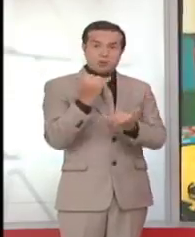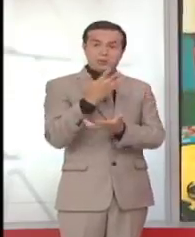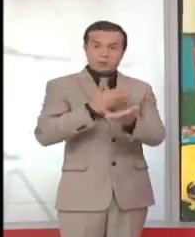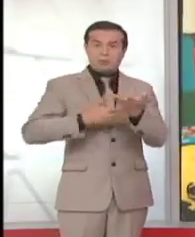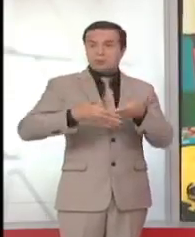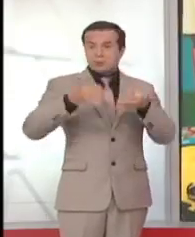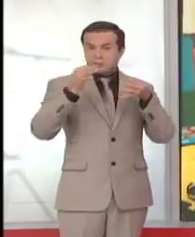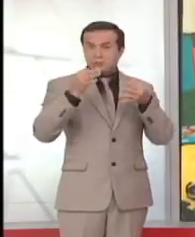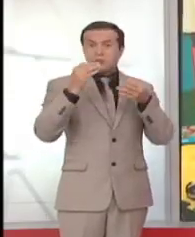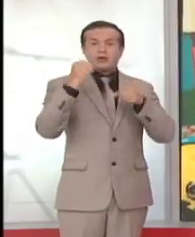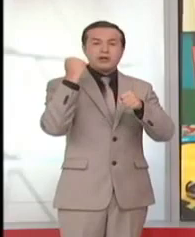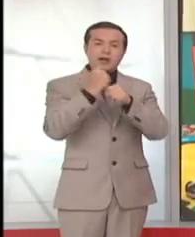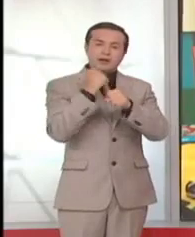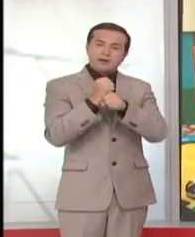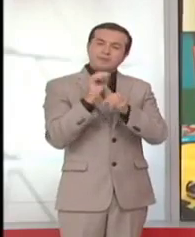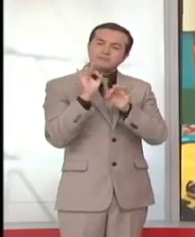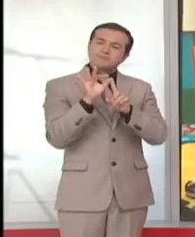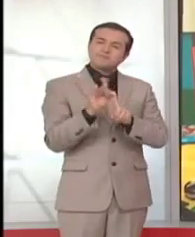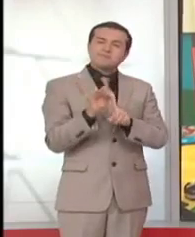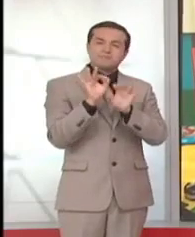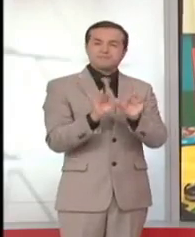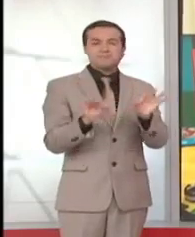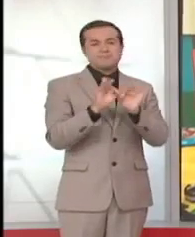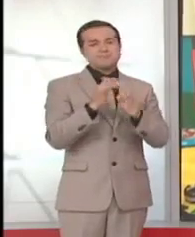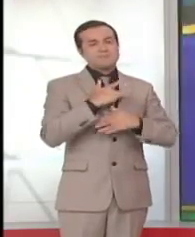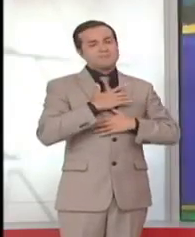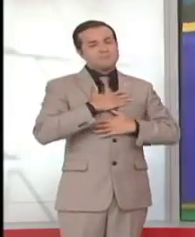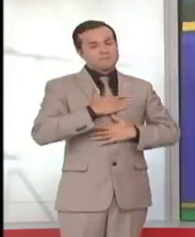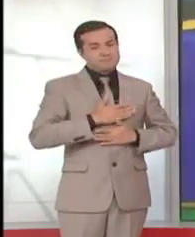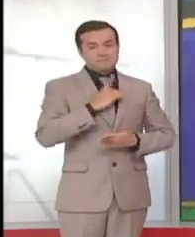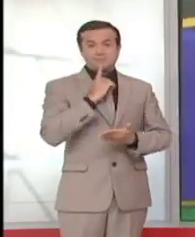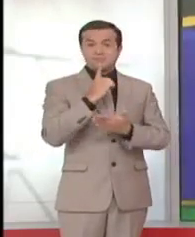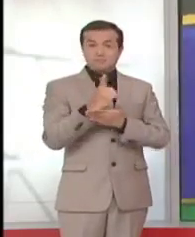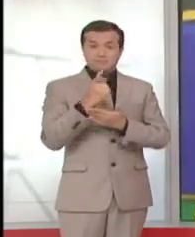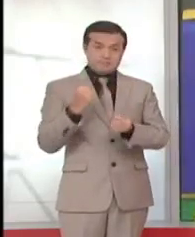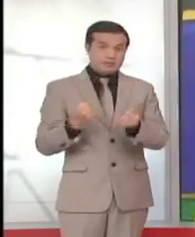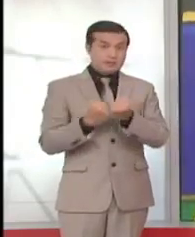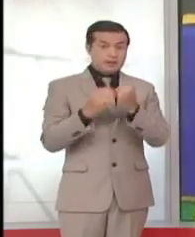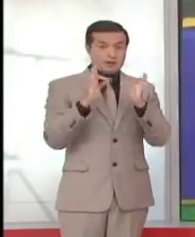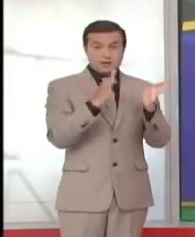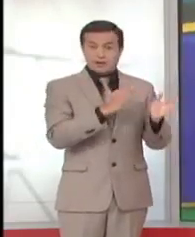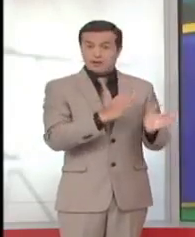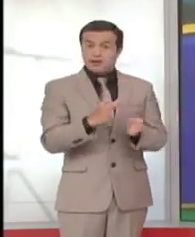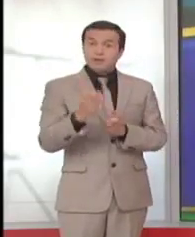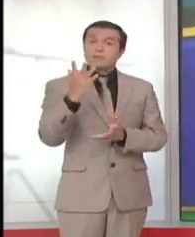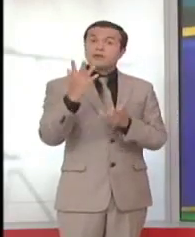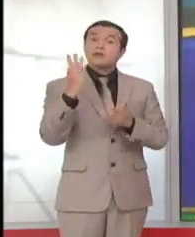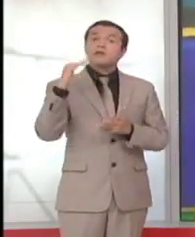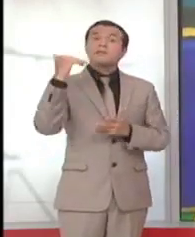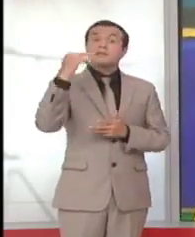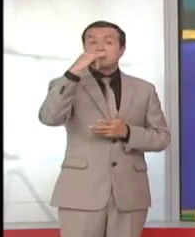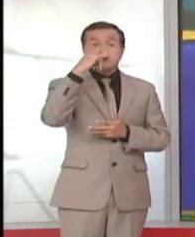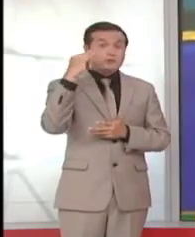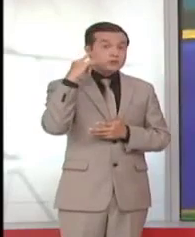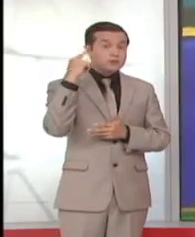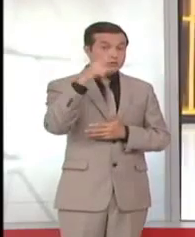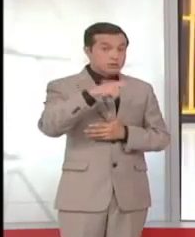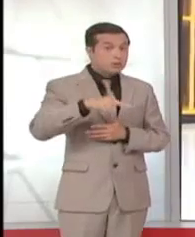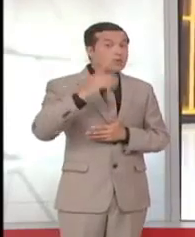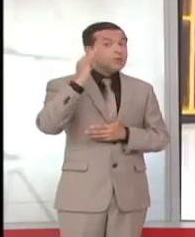silenciosa, pero muy valiosa y gratificante, ya que gracias a estas terapias es muy posible que estos niños y niñas puedan tener una